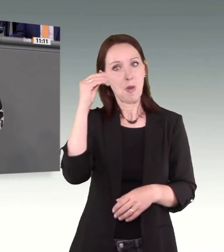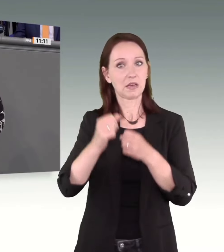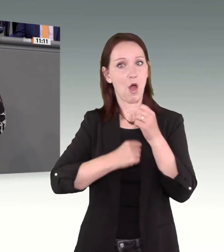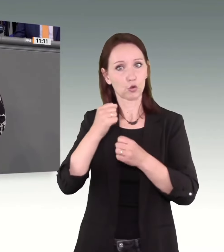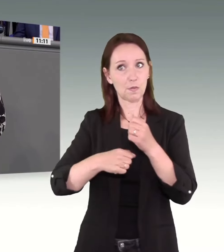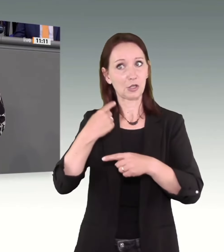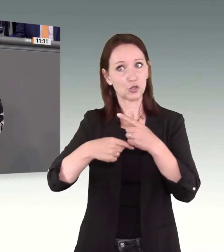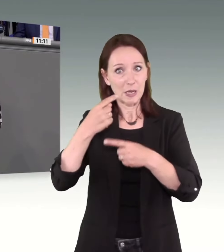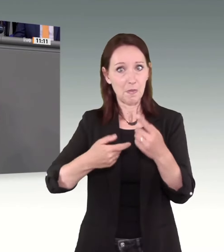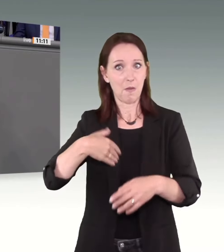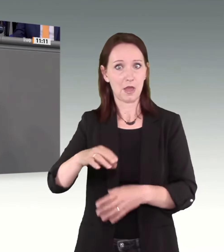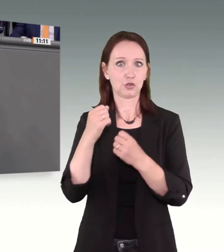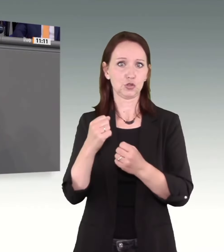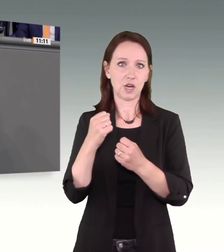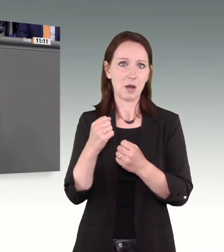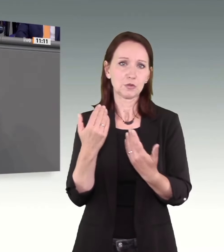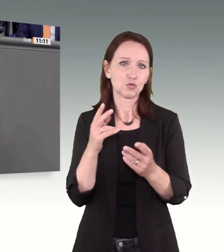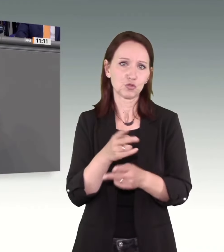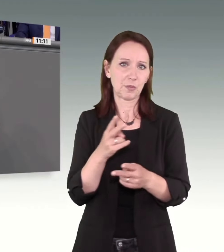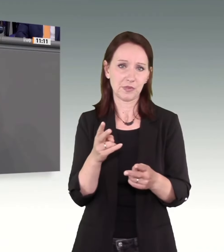Männern. Das halte ich für kontraproduktiv.